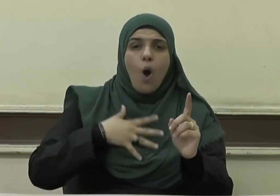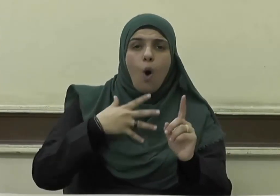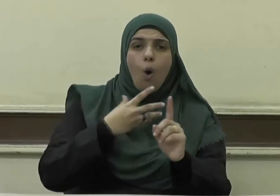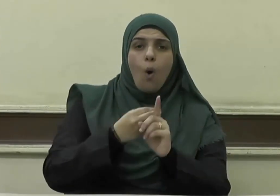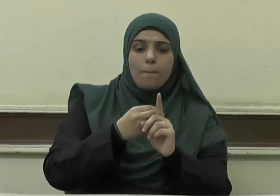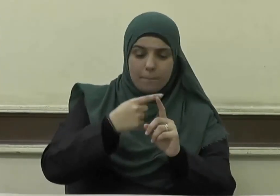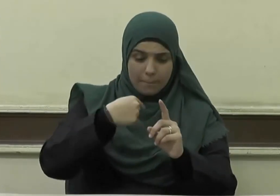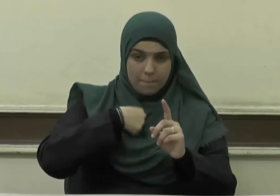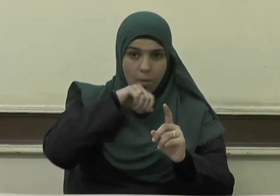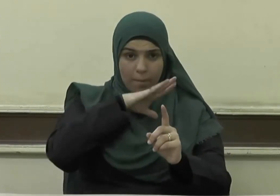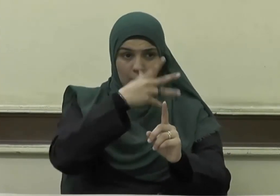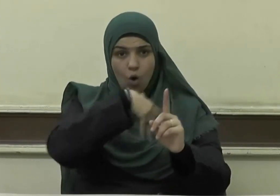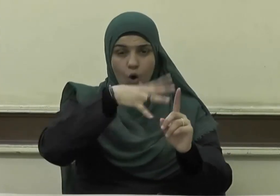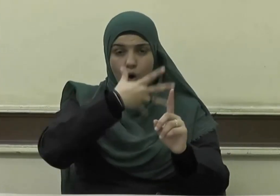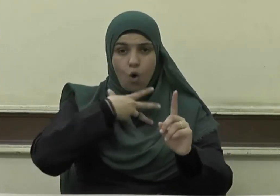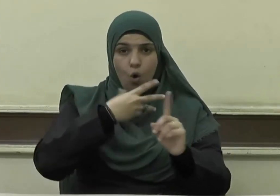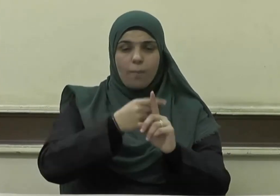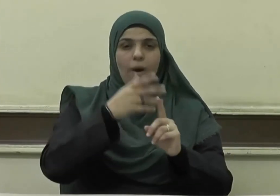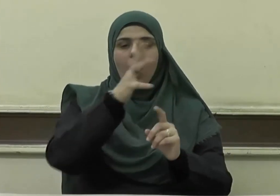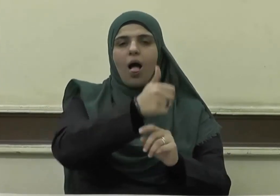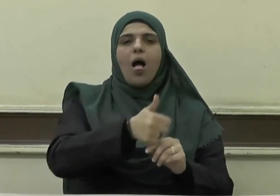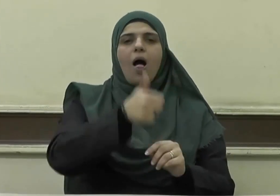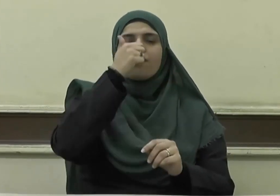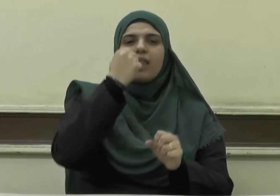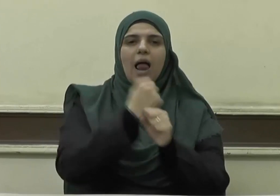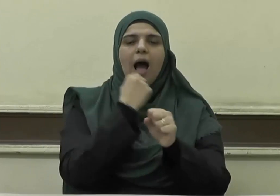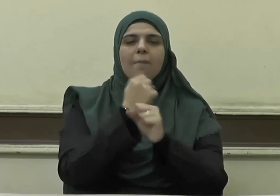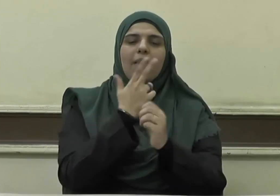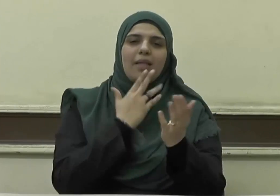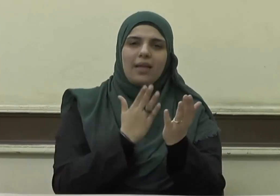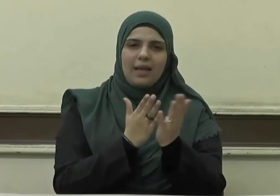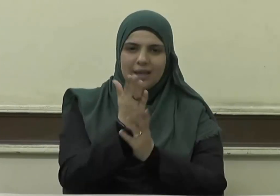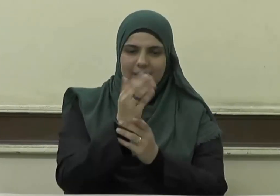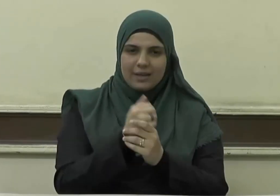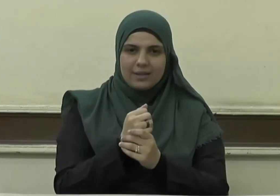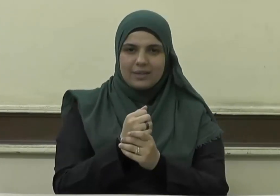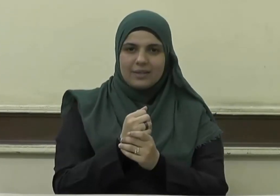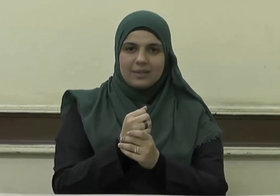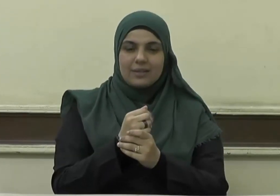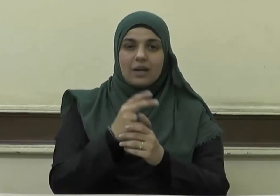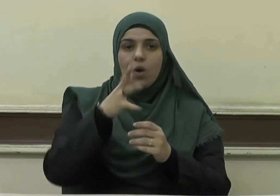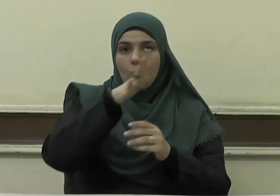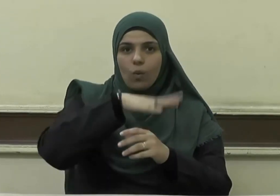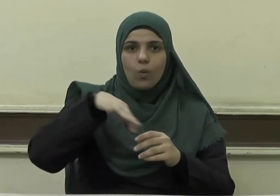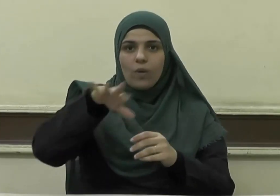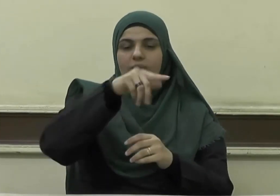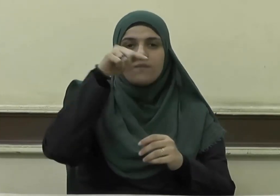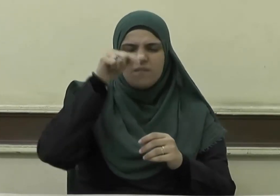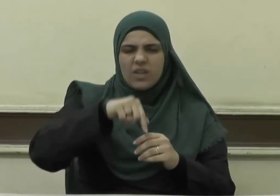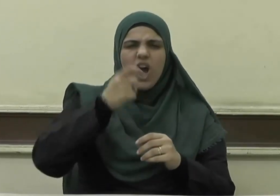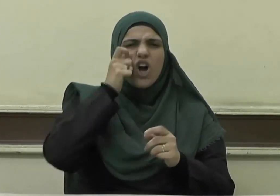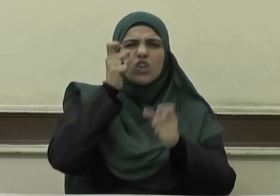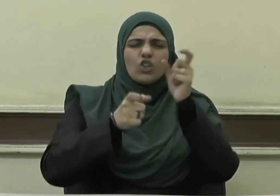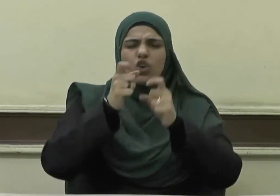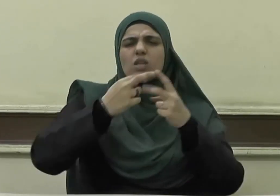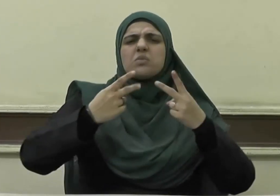أحاسنكم أخلاقا الموطؤون أكنافا الذين